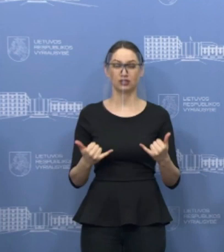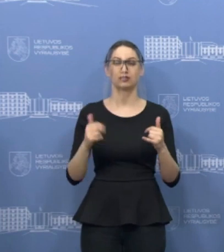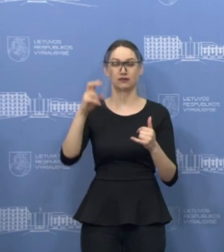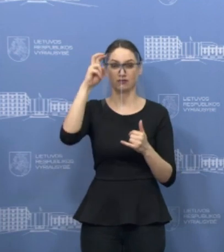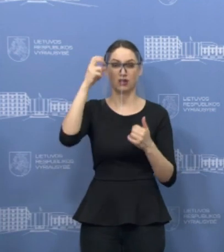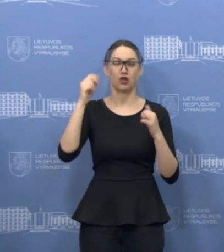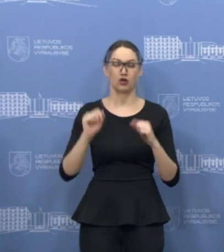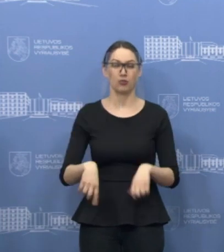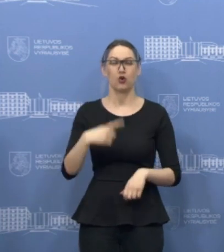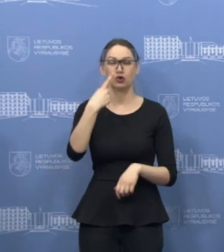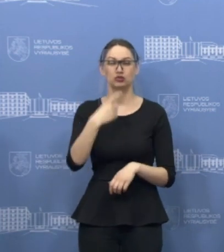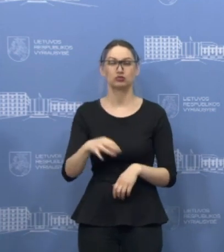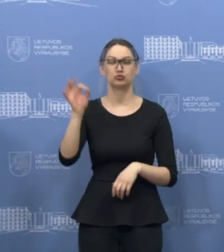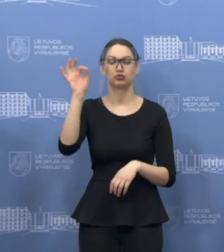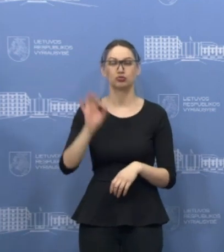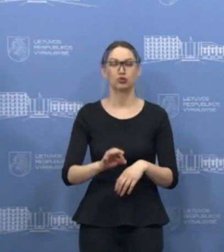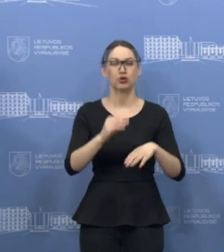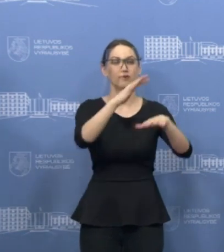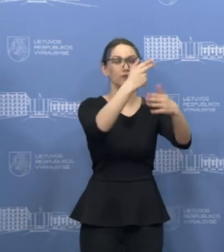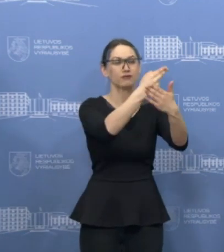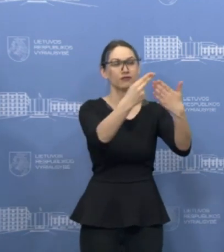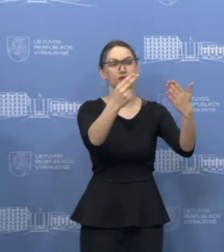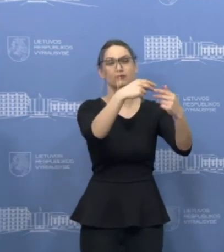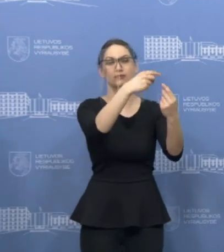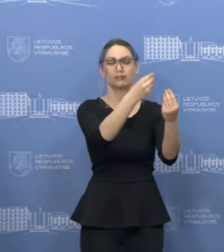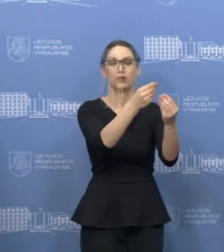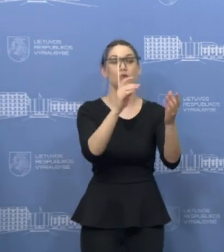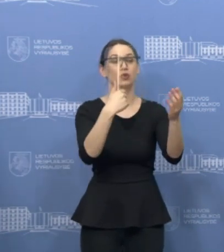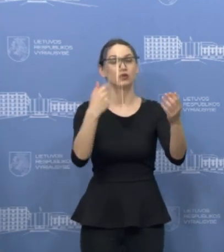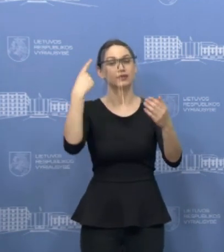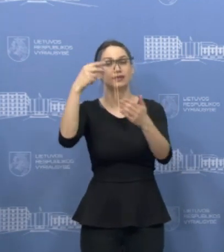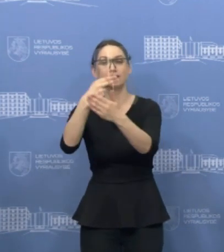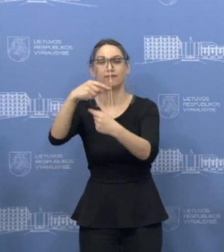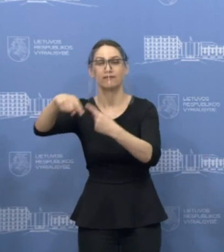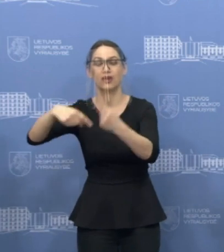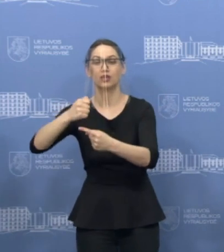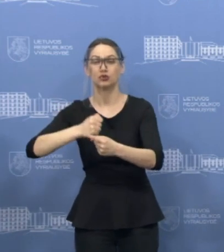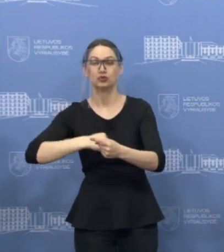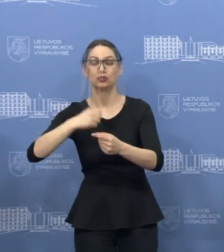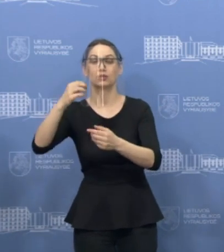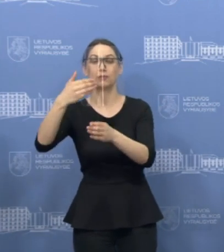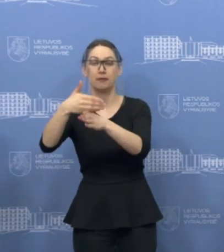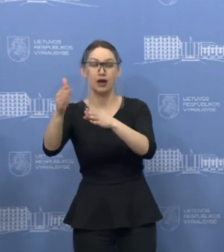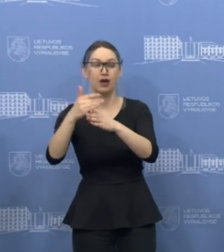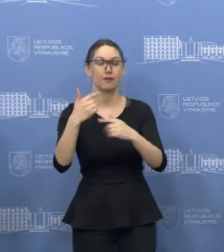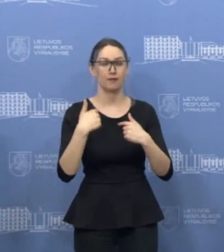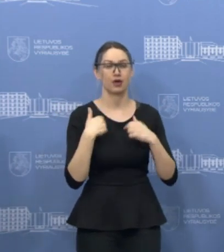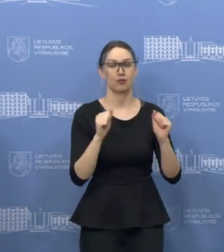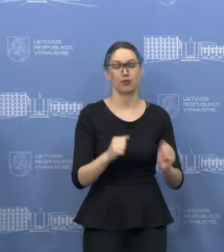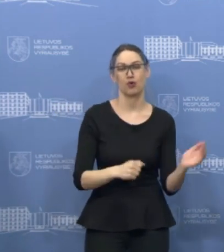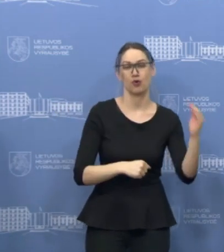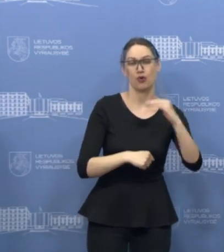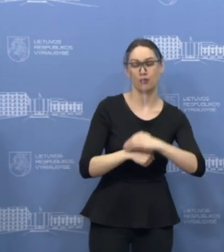garantuoti finansų institucijoms už verslo paskolas. Tai, kaip minėjau,